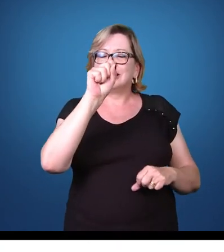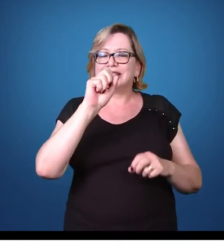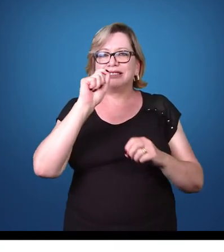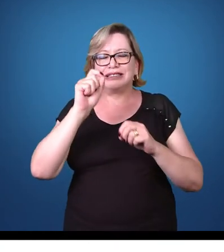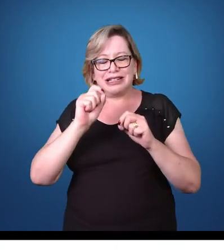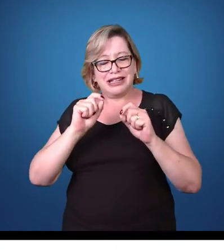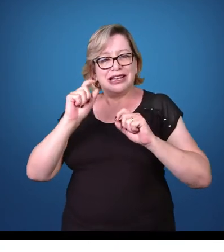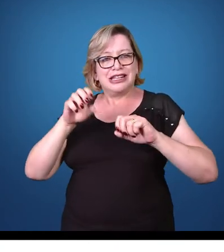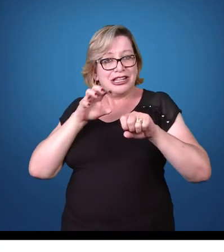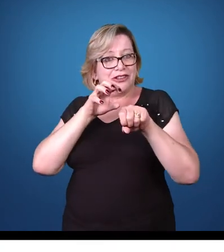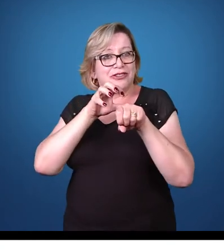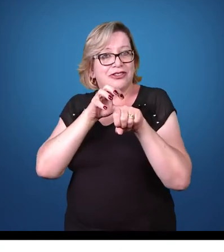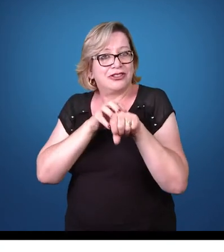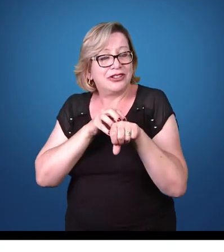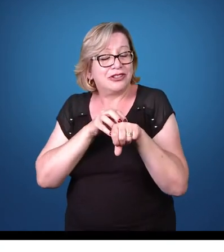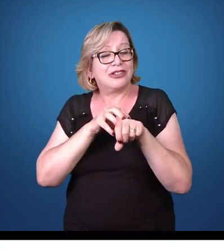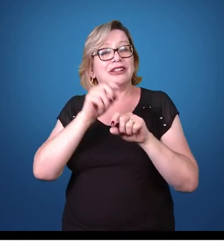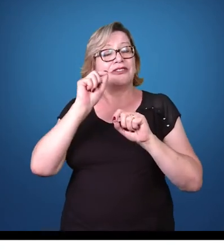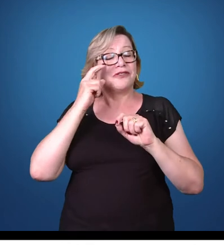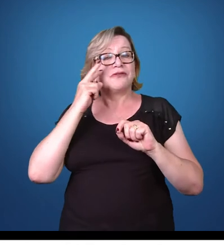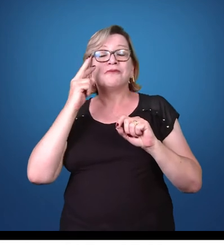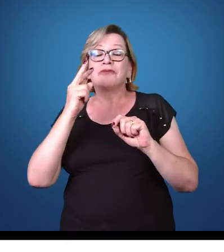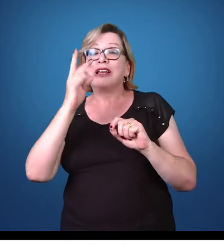flagelado, o tripanossoma cruzi,